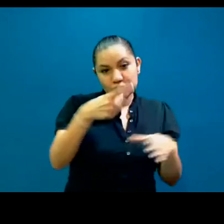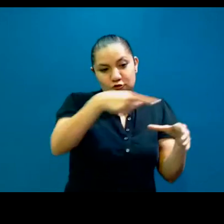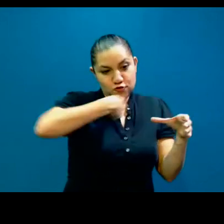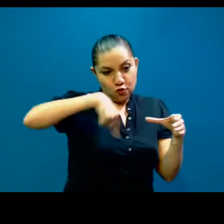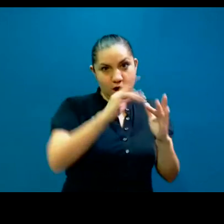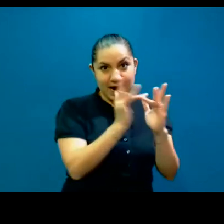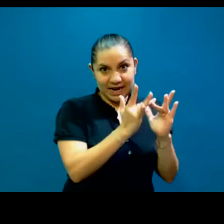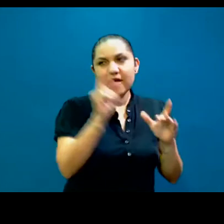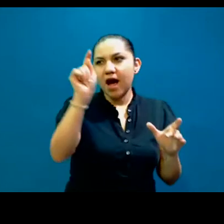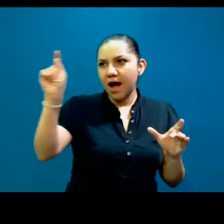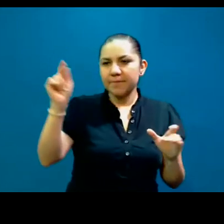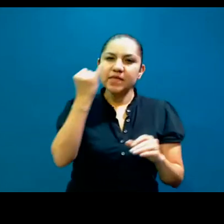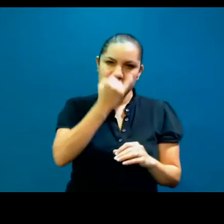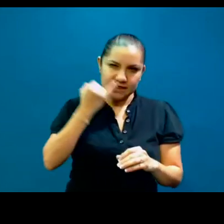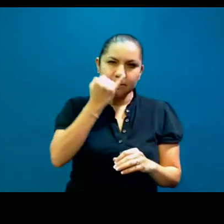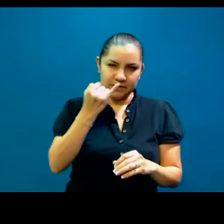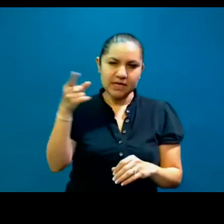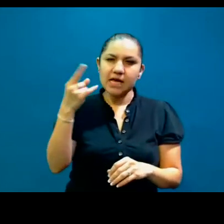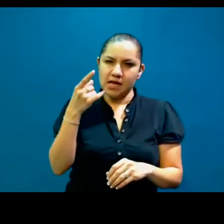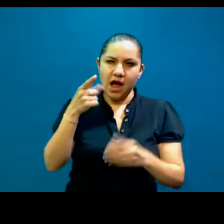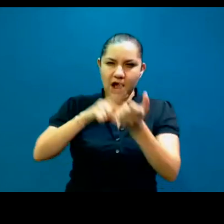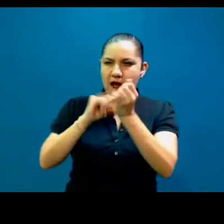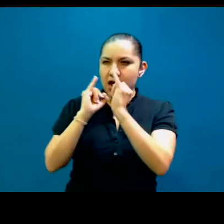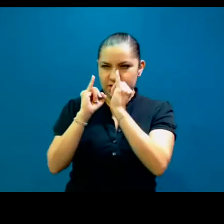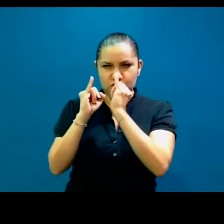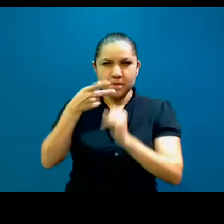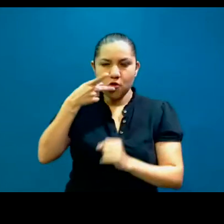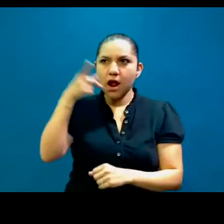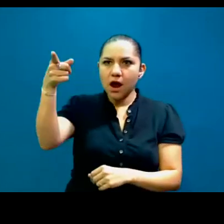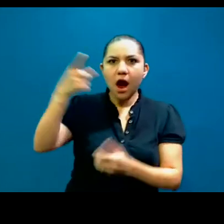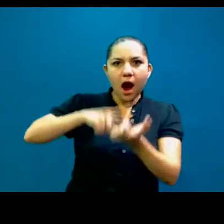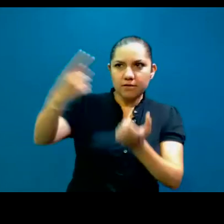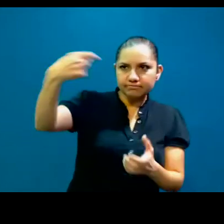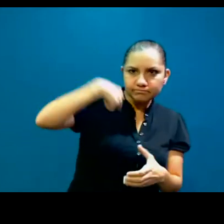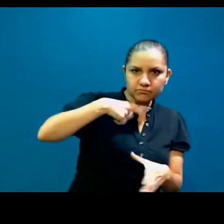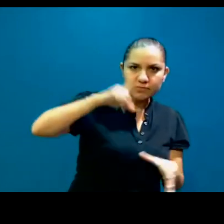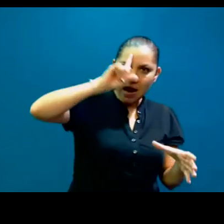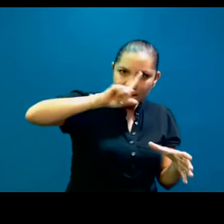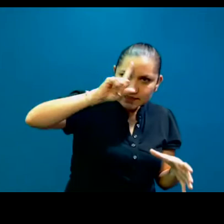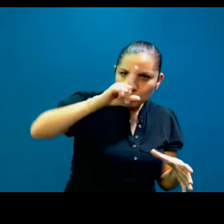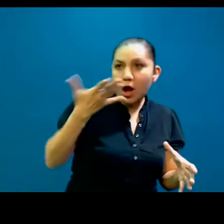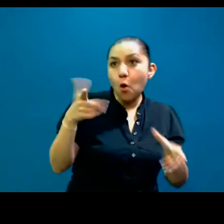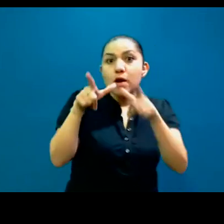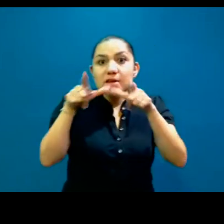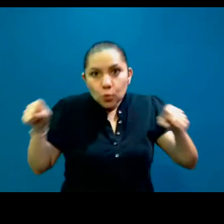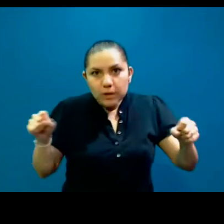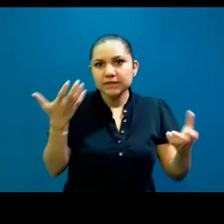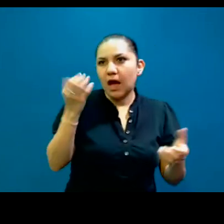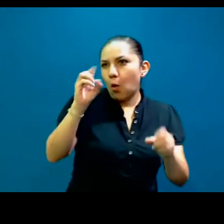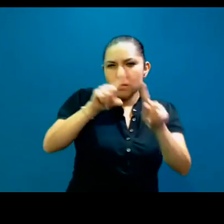intérpretes de lenguas orales con mucha experiencia, o lingüistas, o estos expertos afines a lo que hacemos.